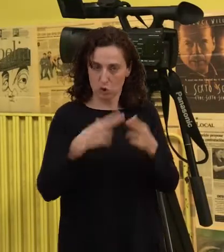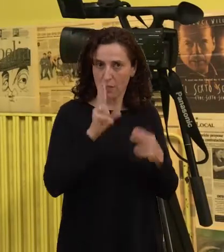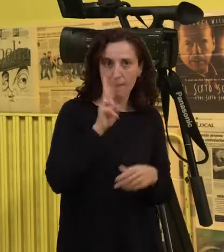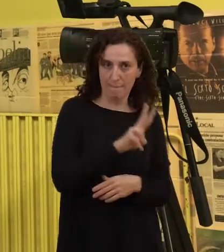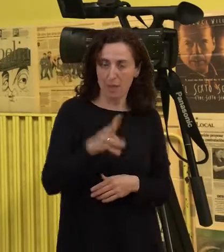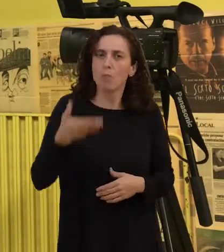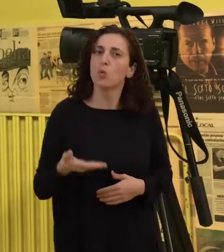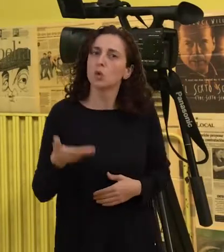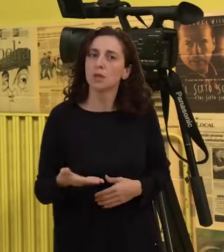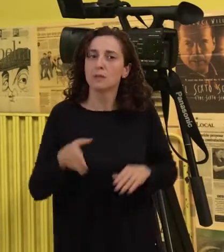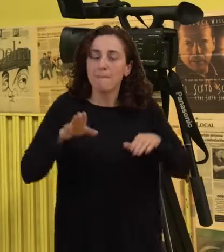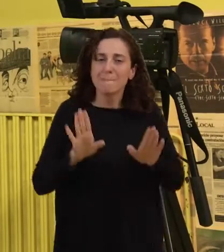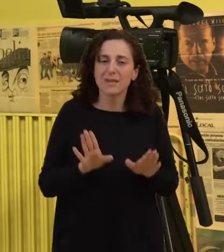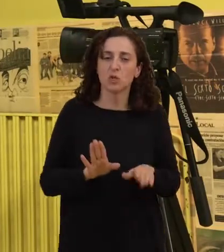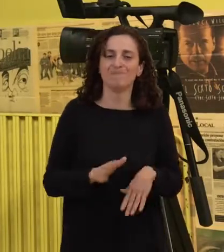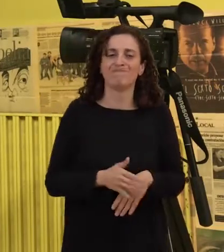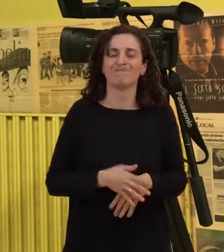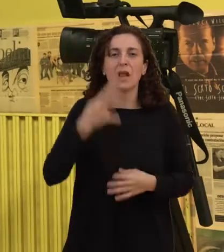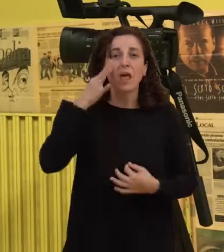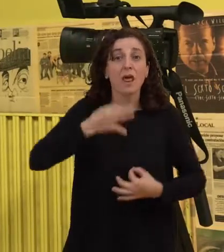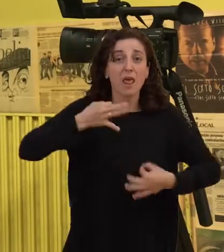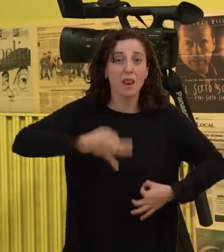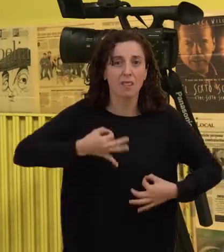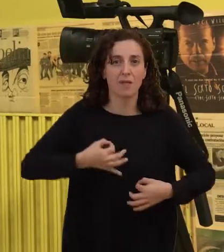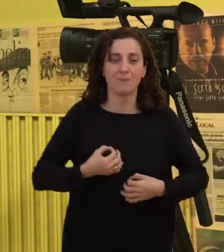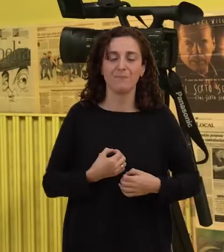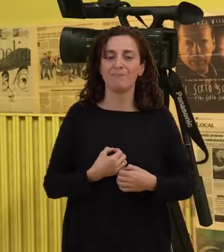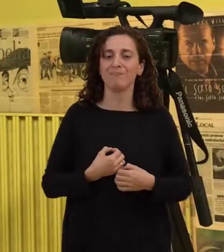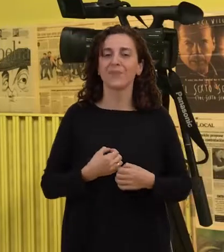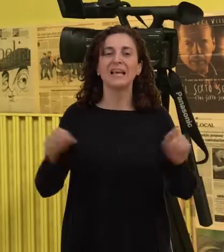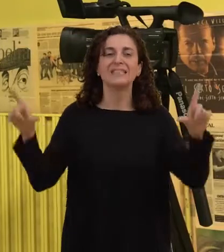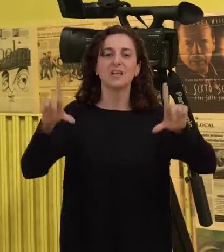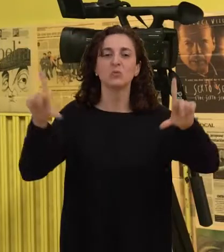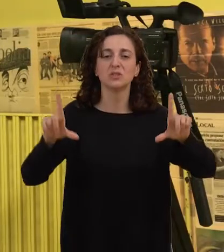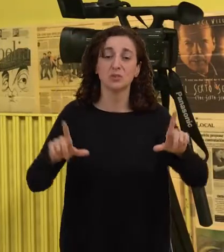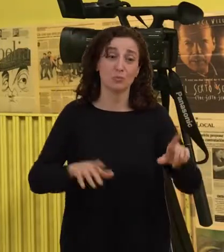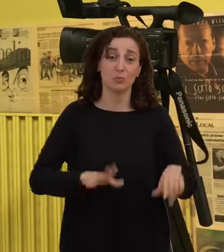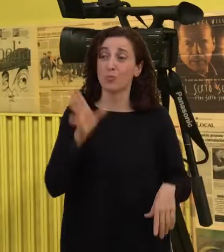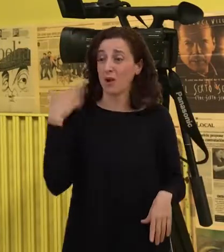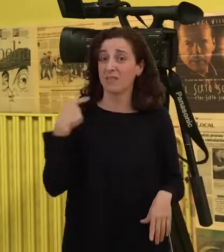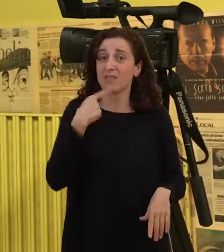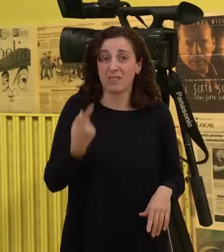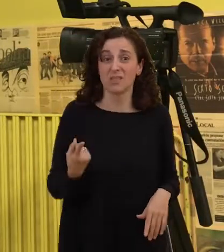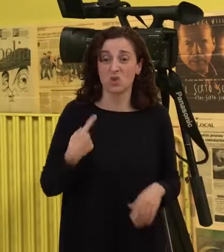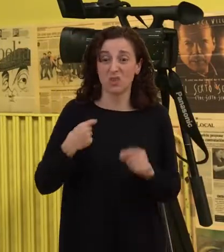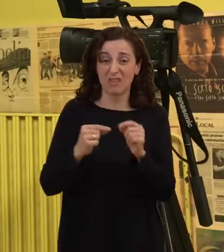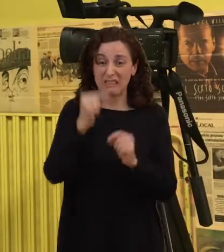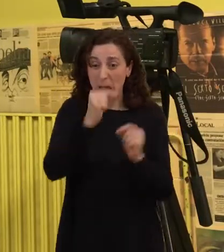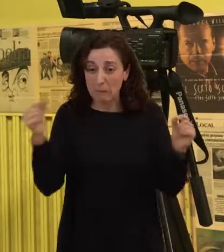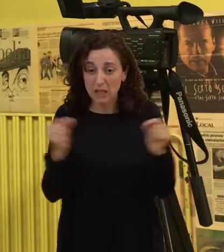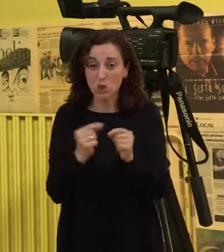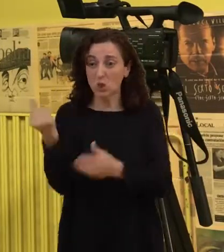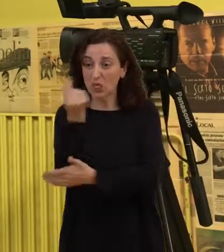es que a efectos prácticos en la televisión, por lo que he dicho, por su tamaño, su diseño, etc., pues